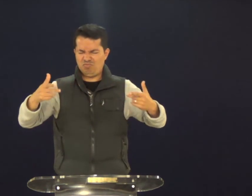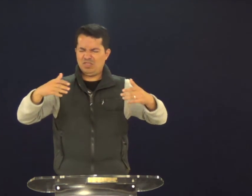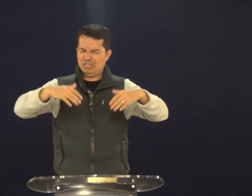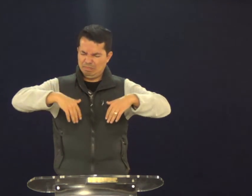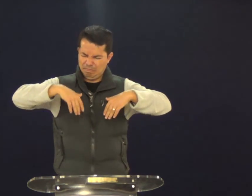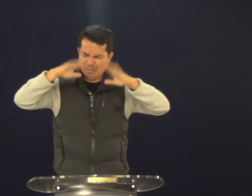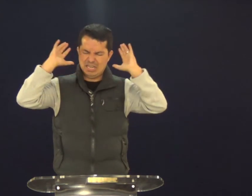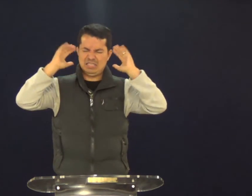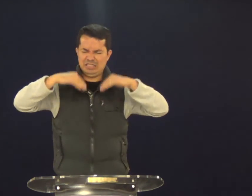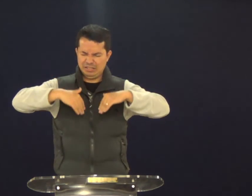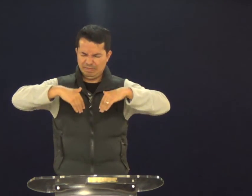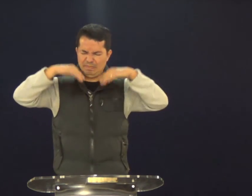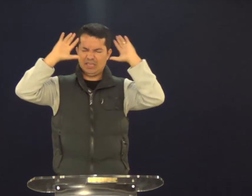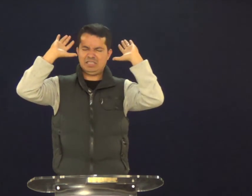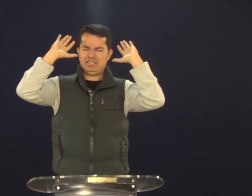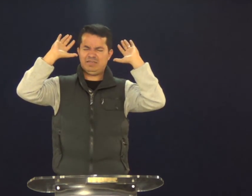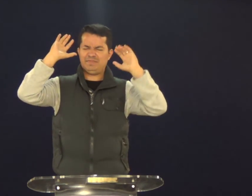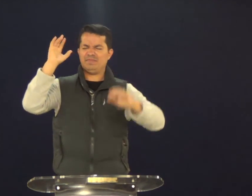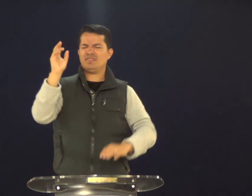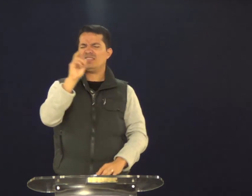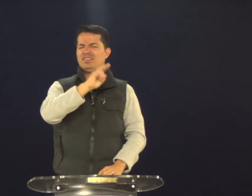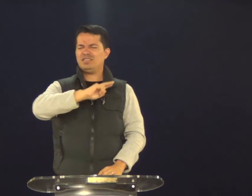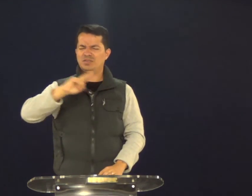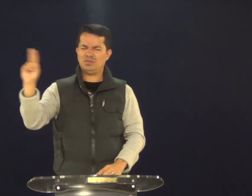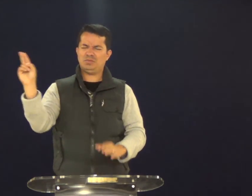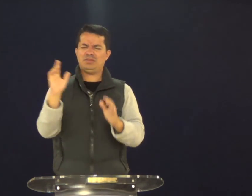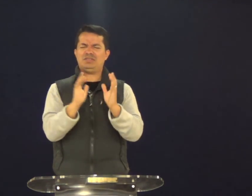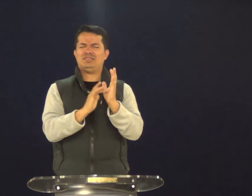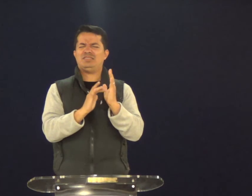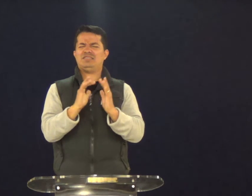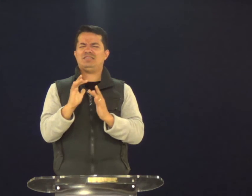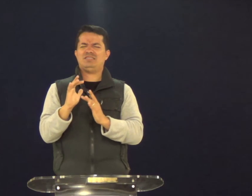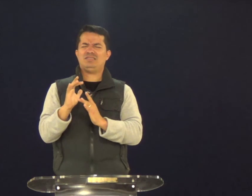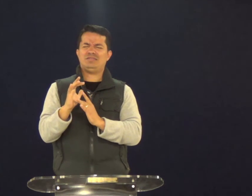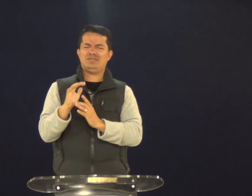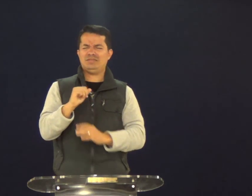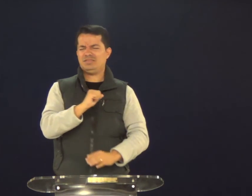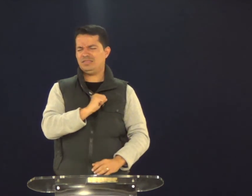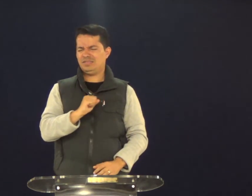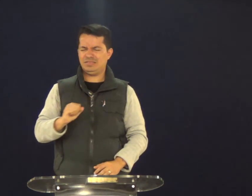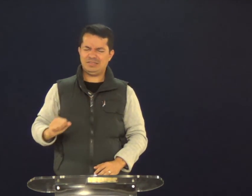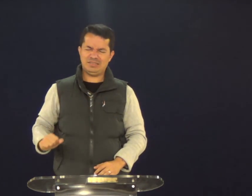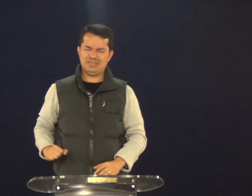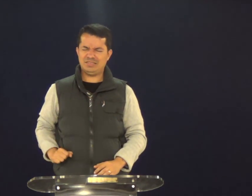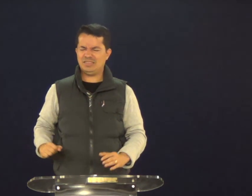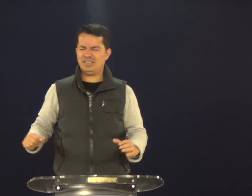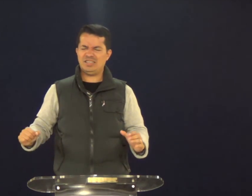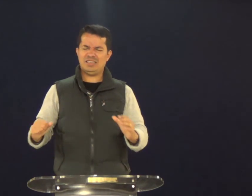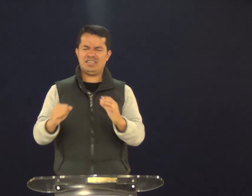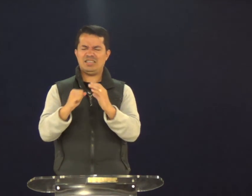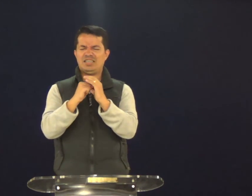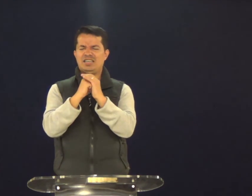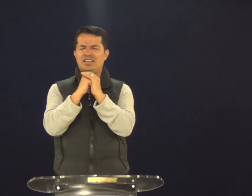gente vá e produza mais e mais. Em nome de Jesus, o nosso Senhor.